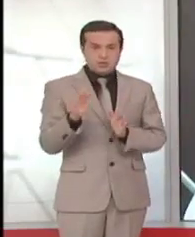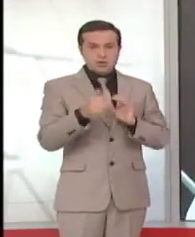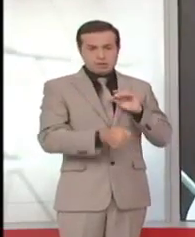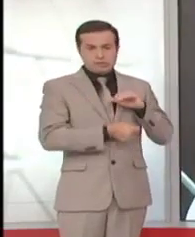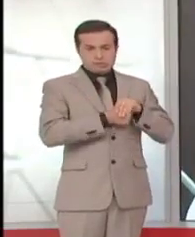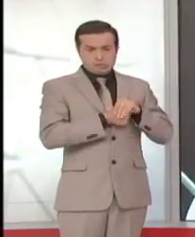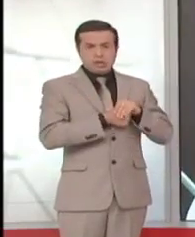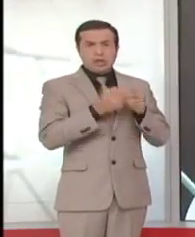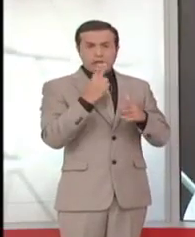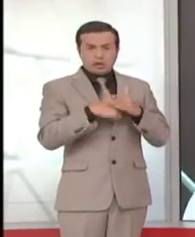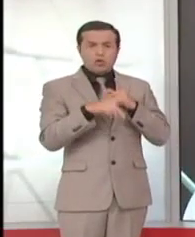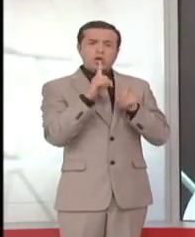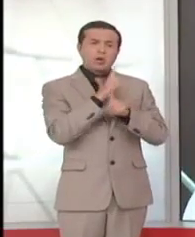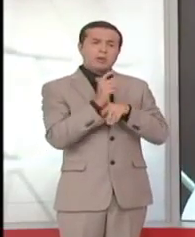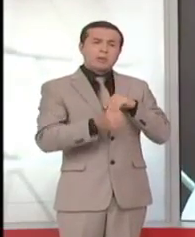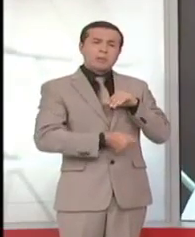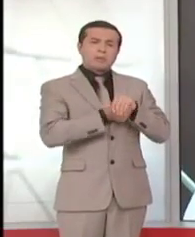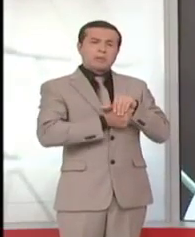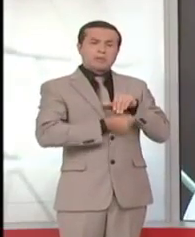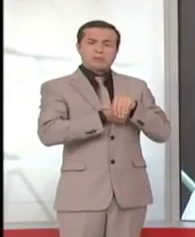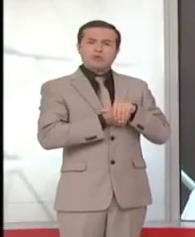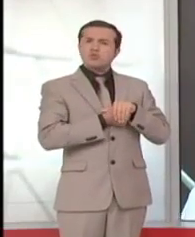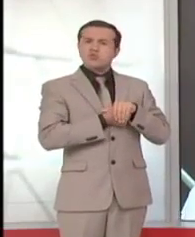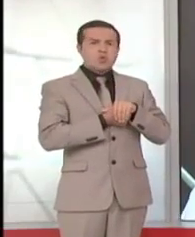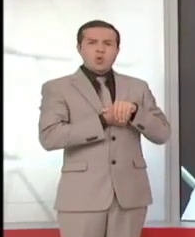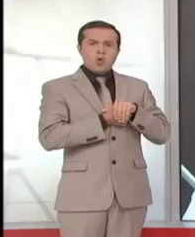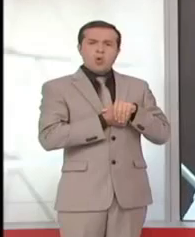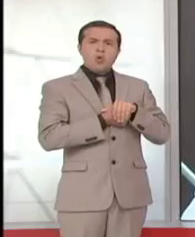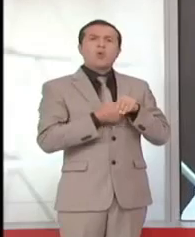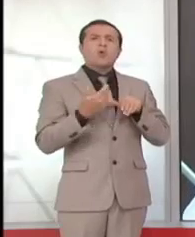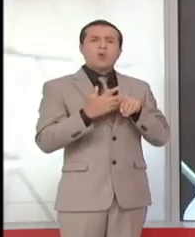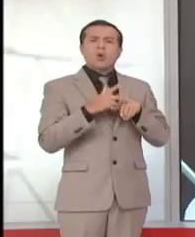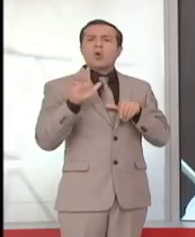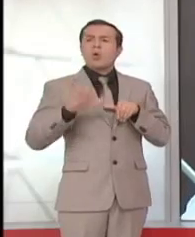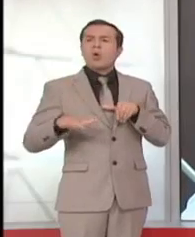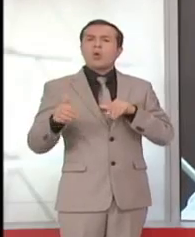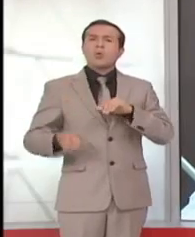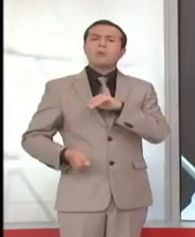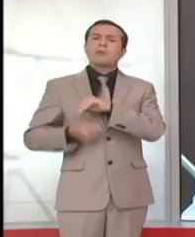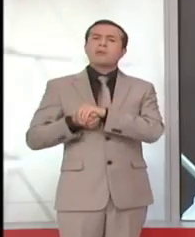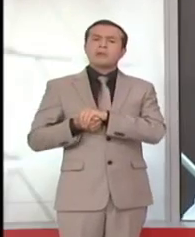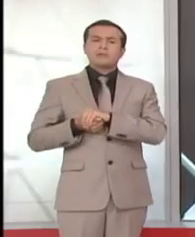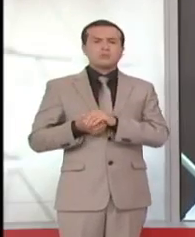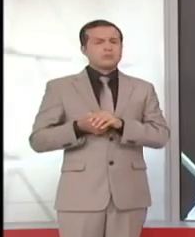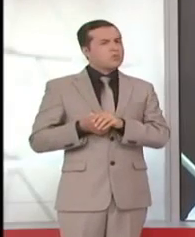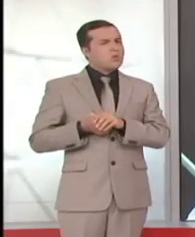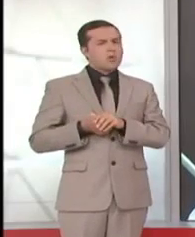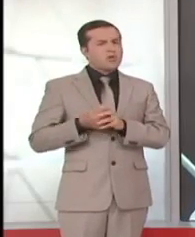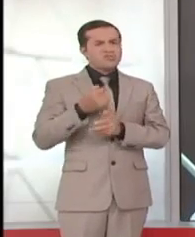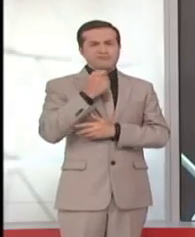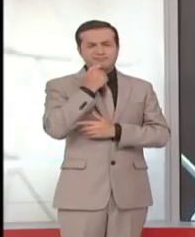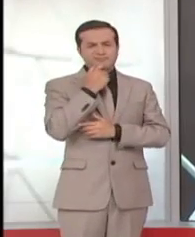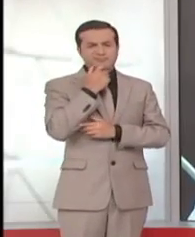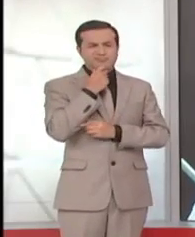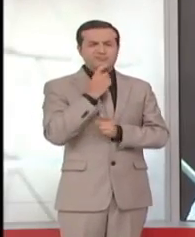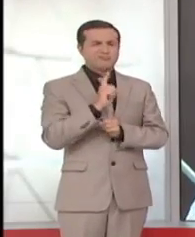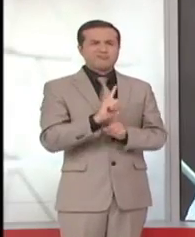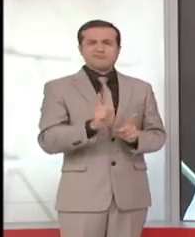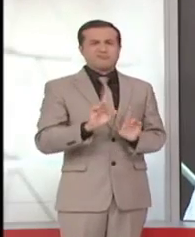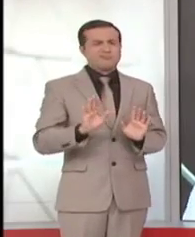tiene en casa y trasladarlo a otro encierro en una parte trasera no era el objetivo. El